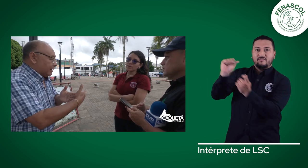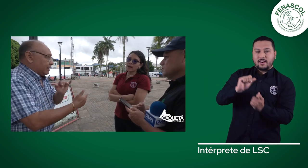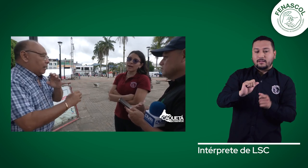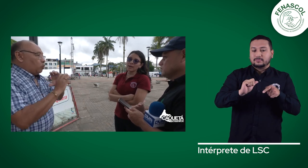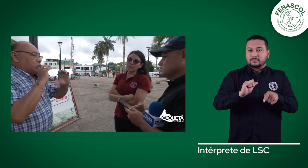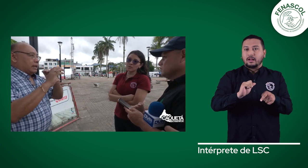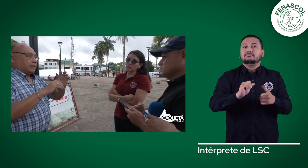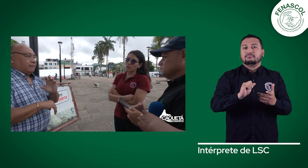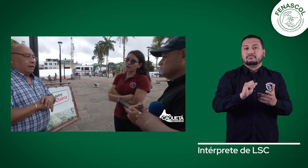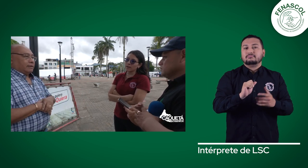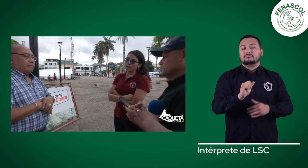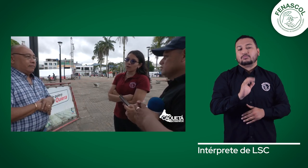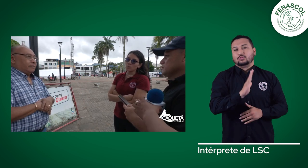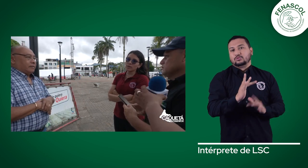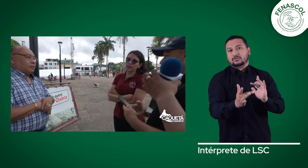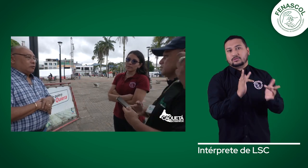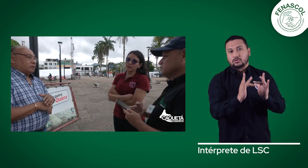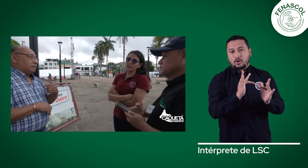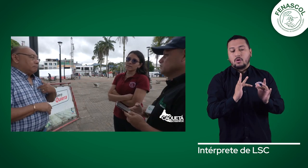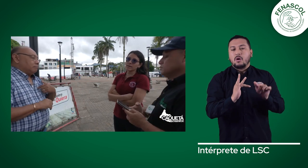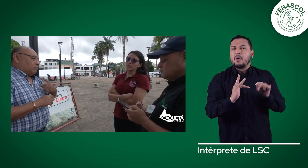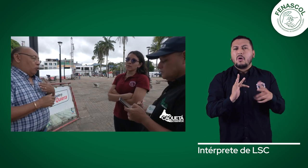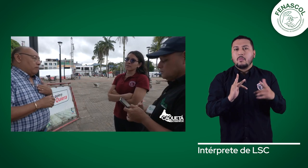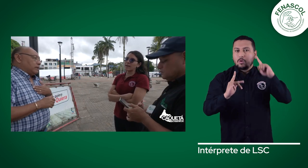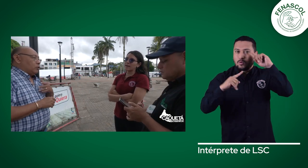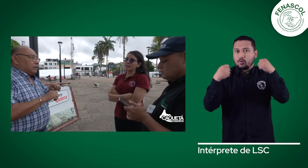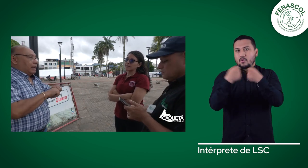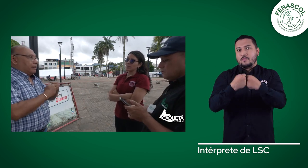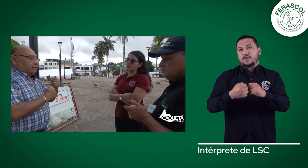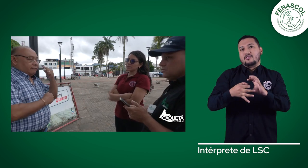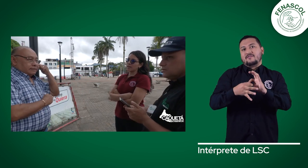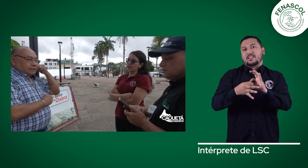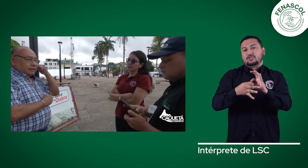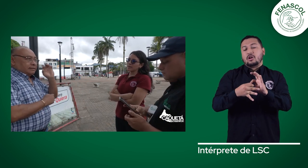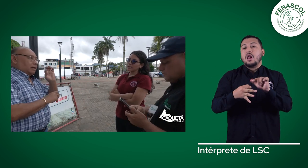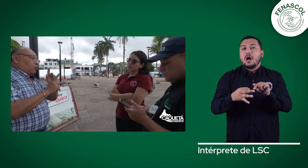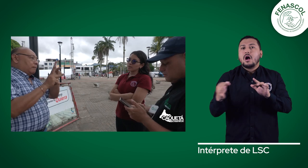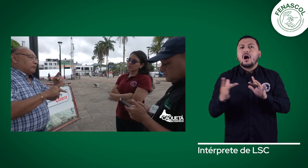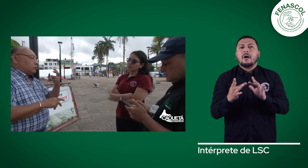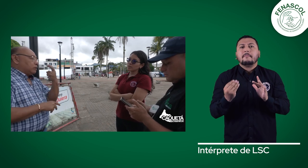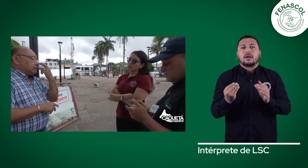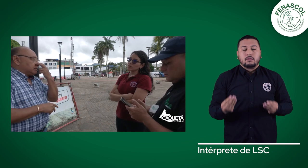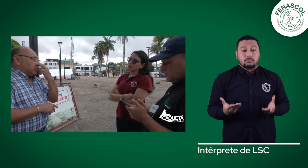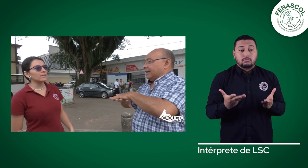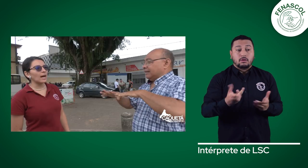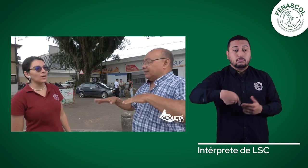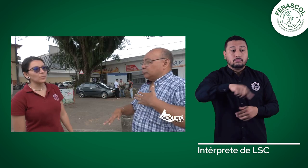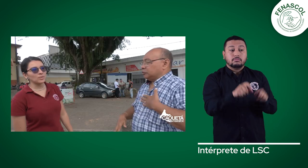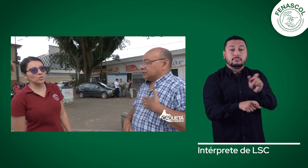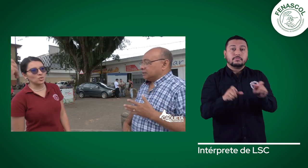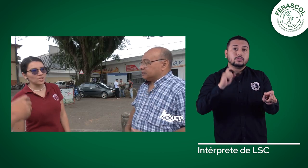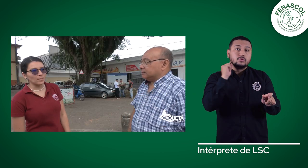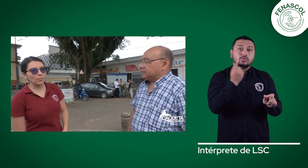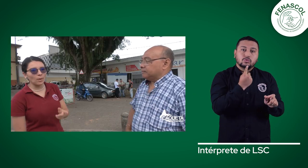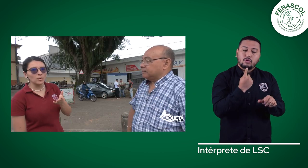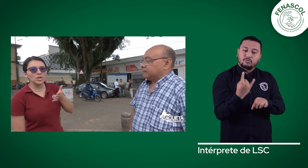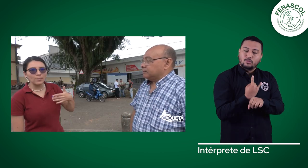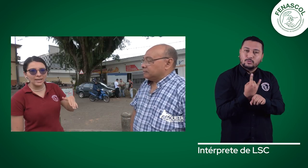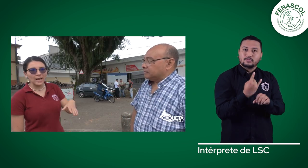FENASCOL para que la comunidad sorda use el centro de relevo, es decir, las personas sordas que tienen ahí una barrera comunicativa